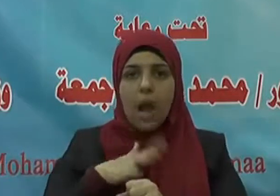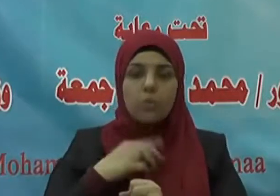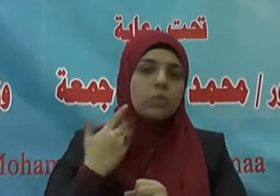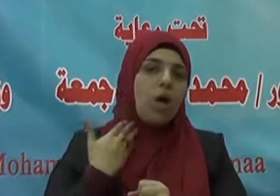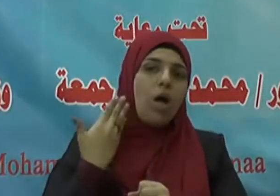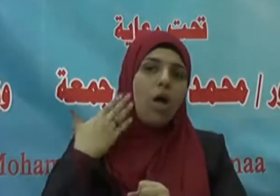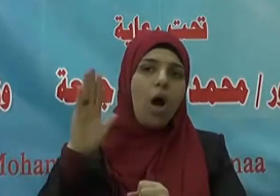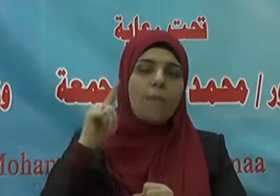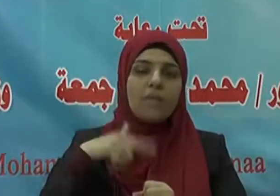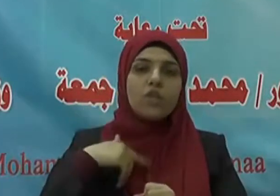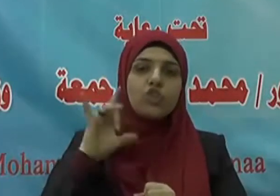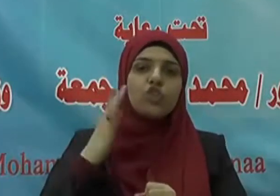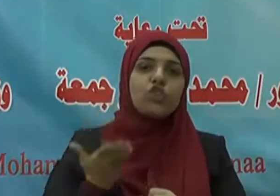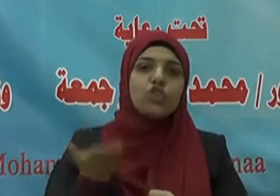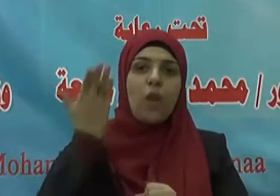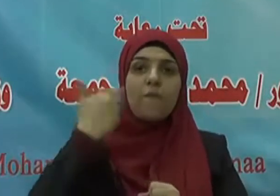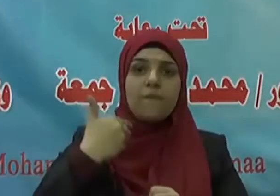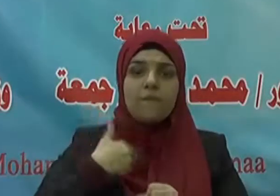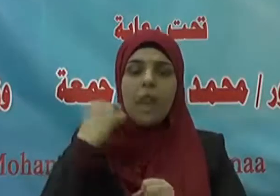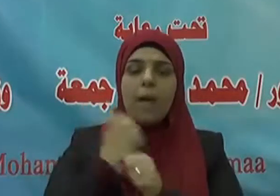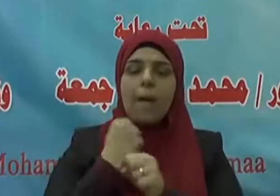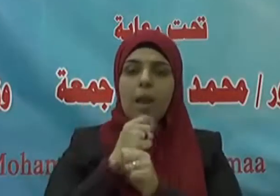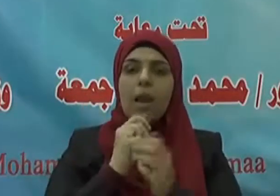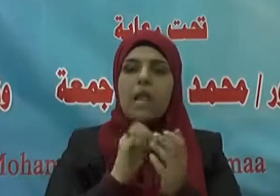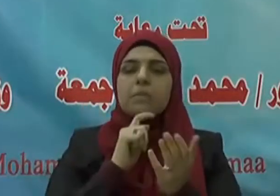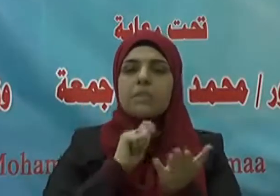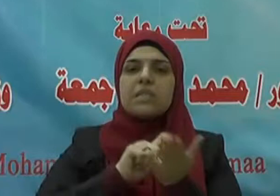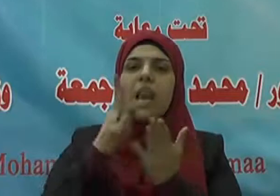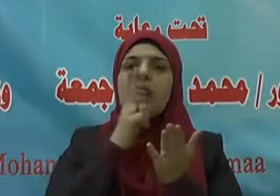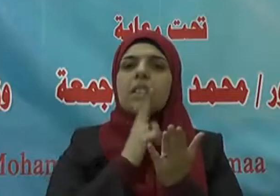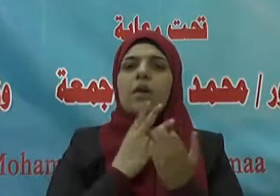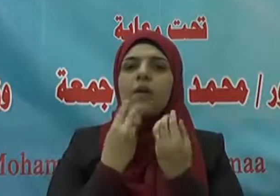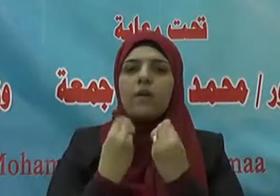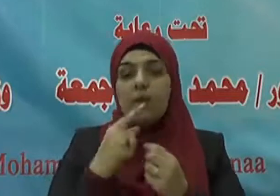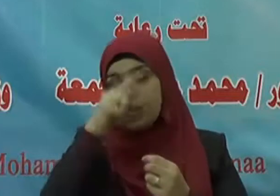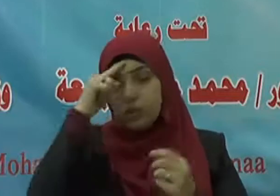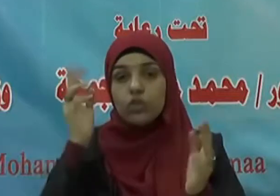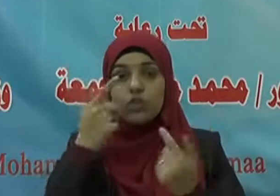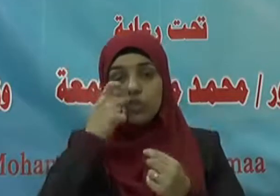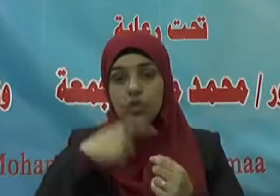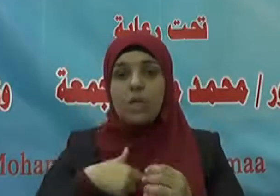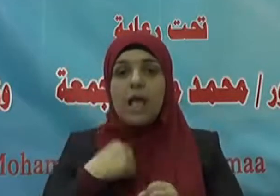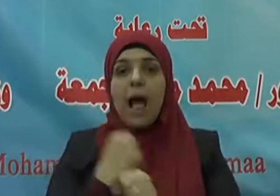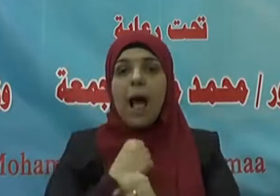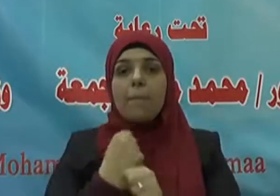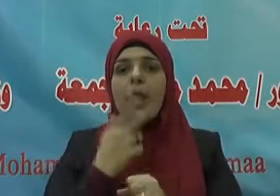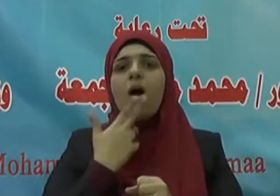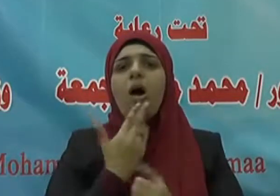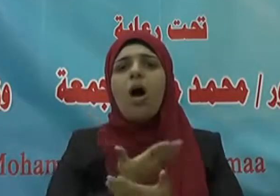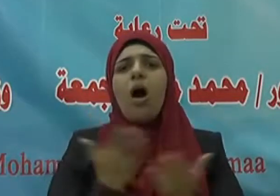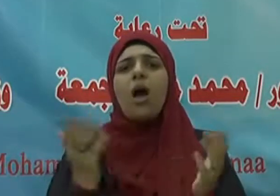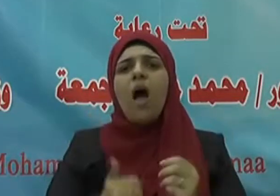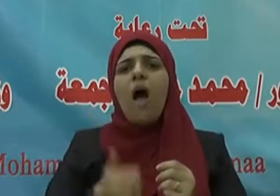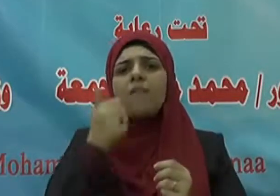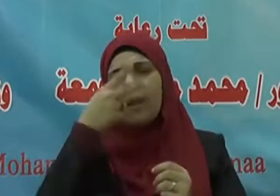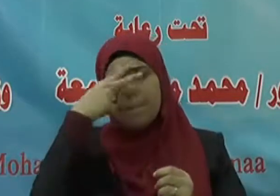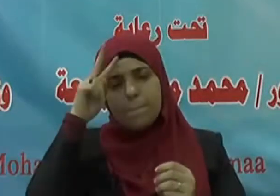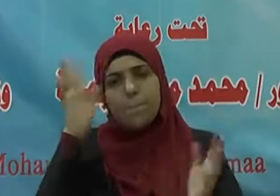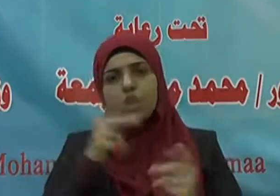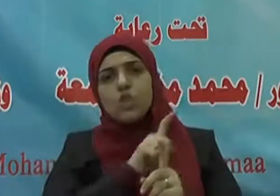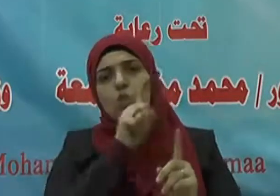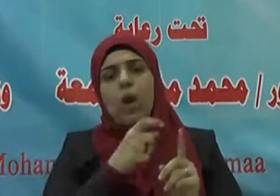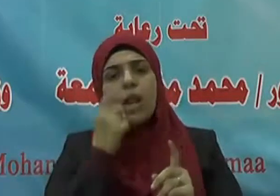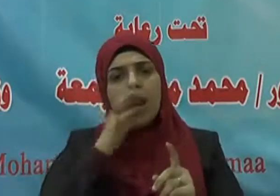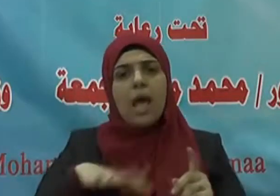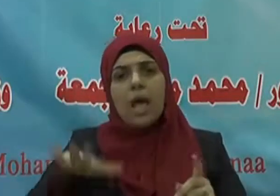ويشرف بما يجيد ويحسن فالعمل خير من سؤال الناس